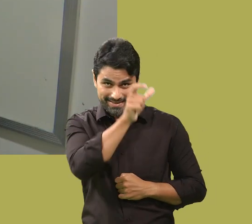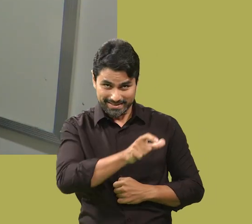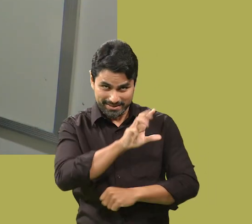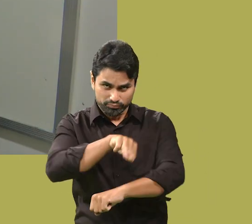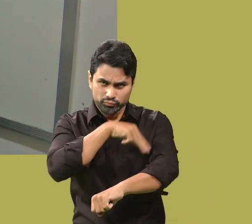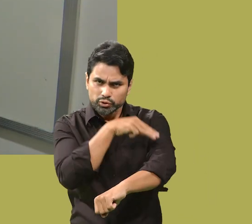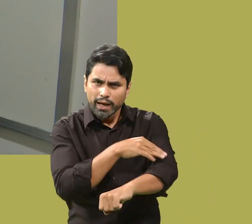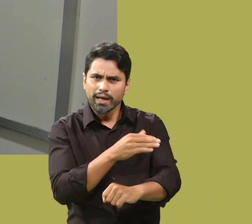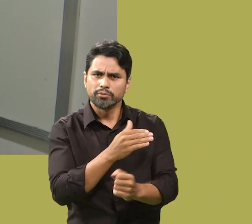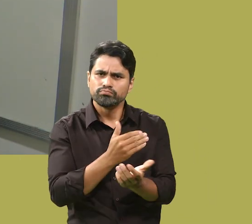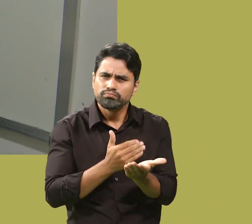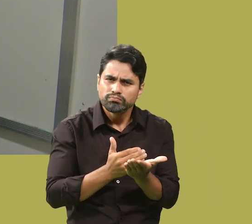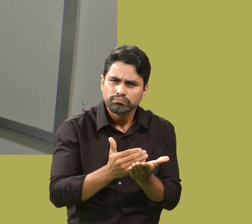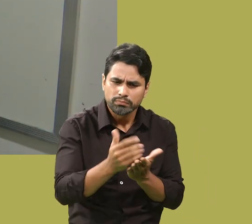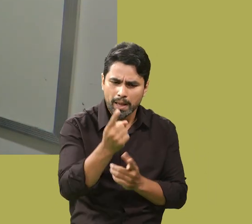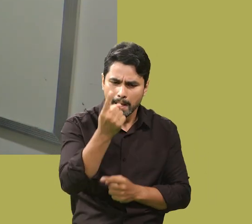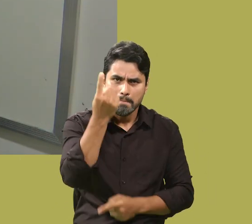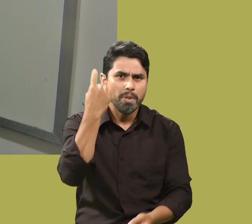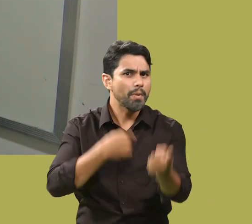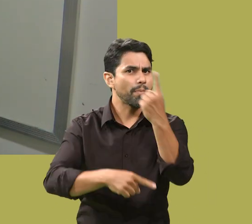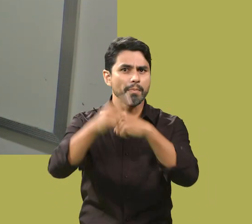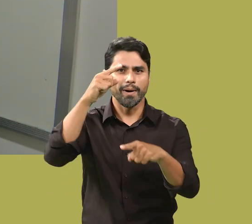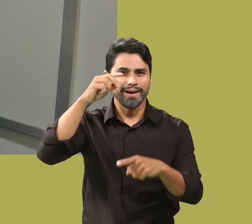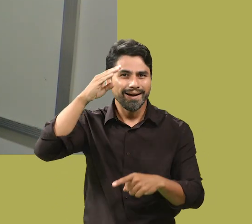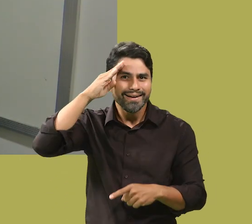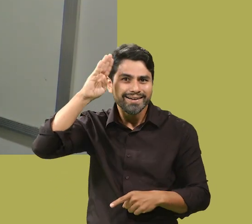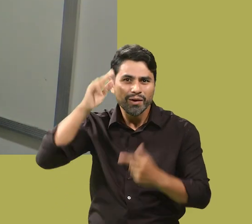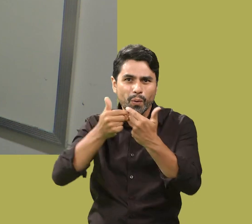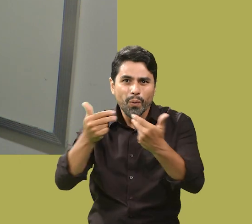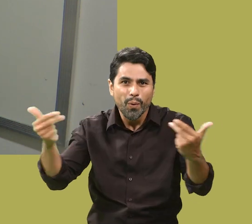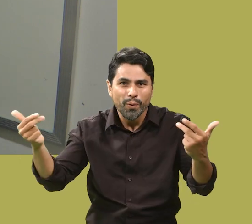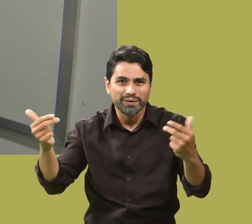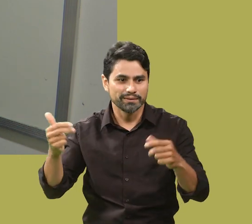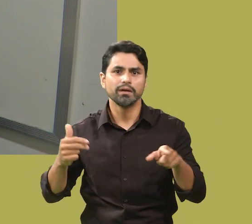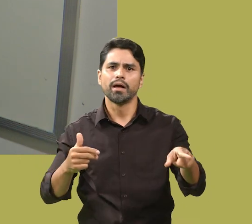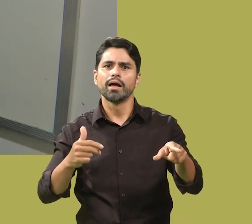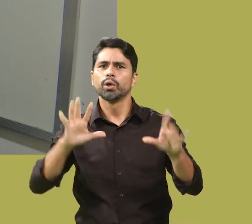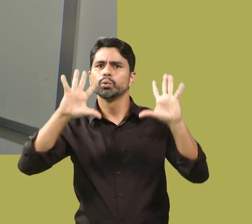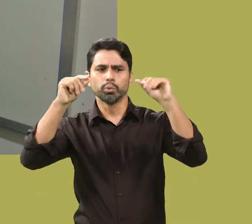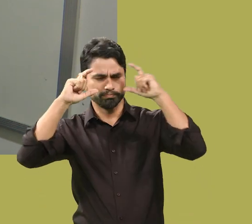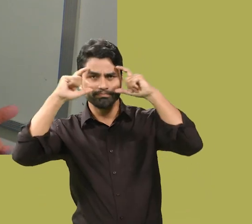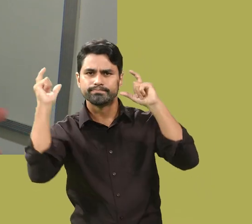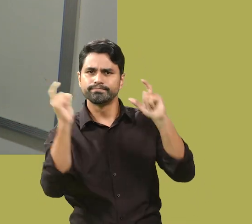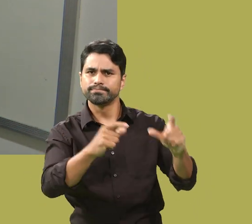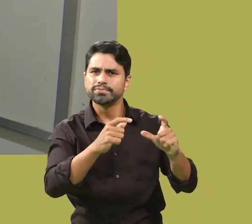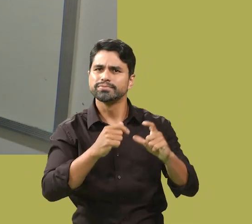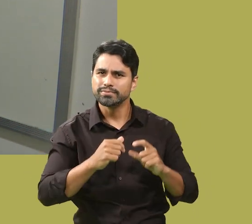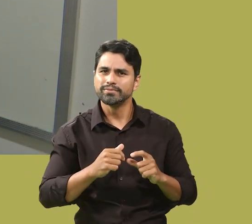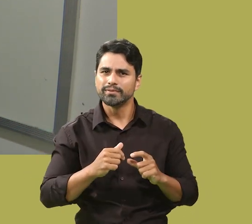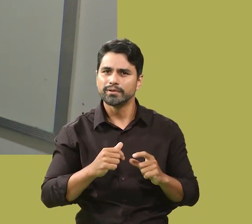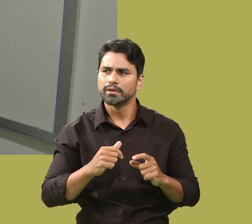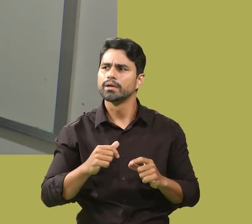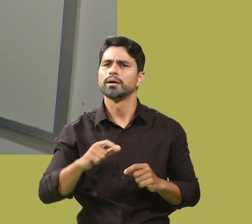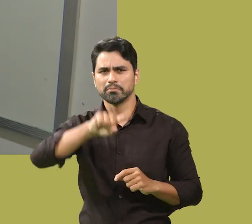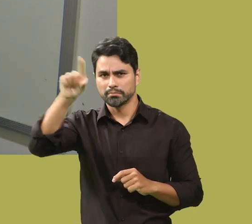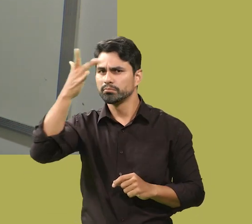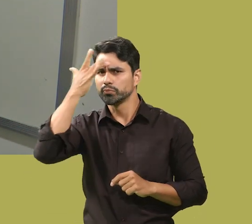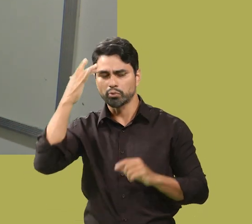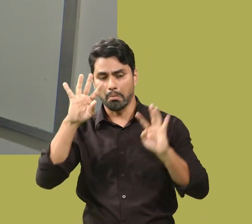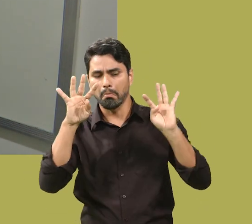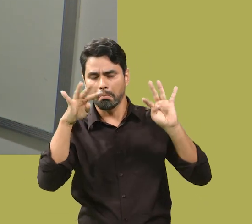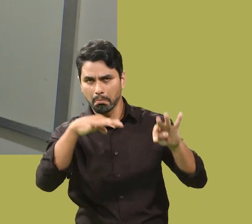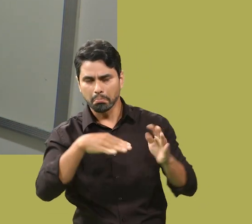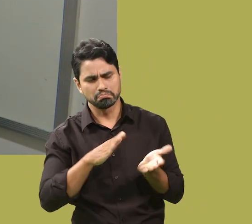A trajetória acadêmica da doutora em estudos linguísticos Michele Murta, além de despertar curiosidade